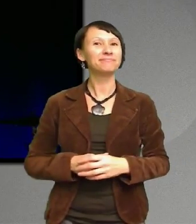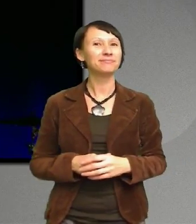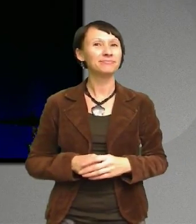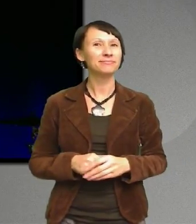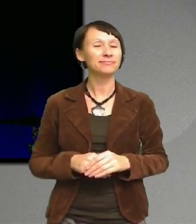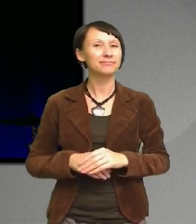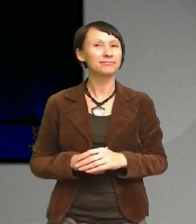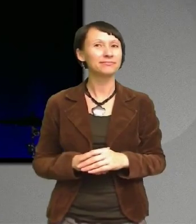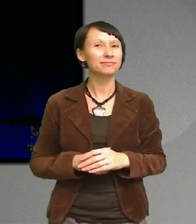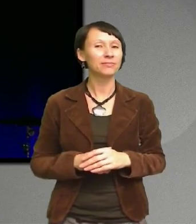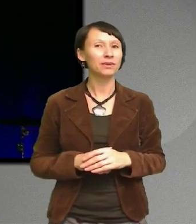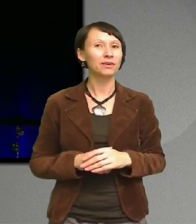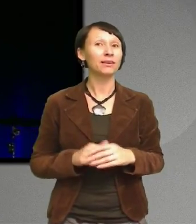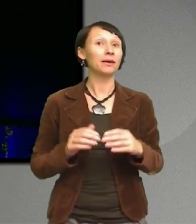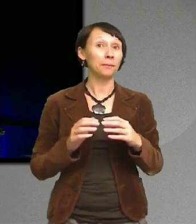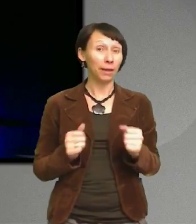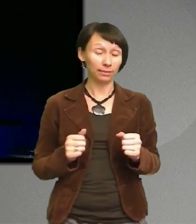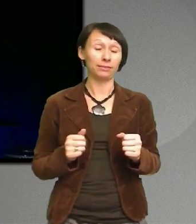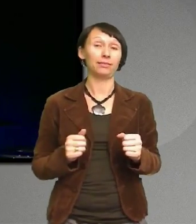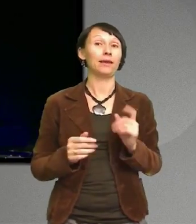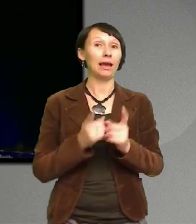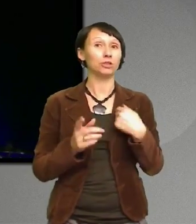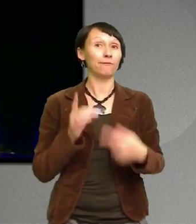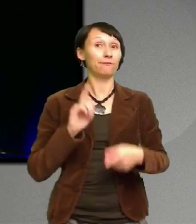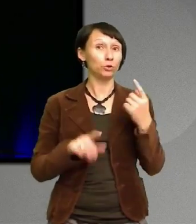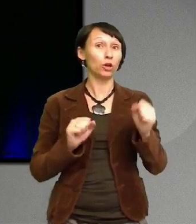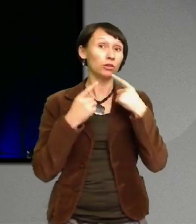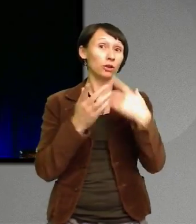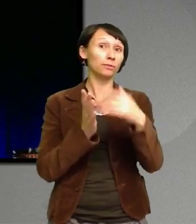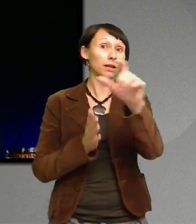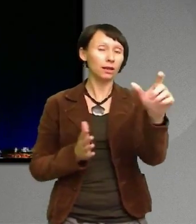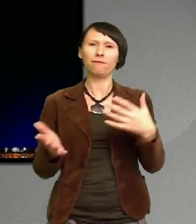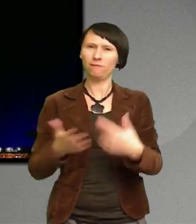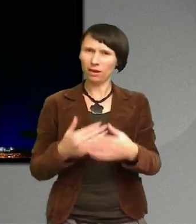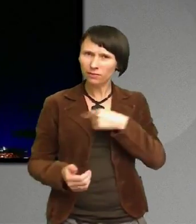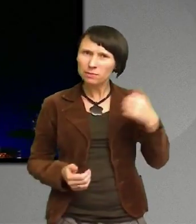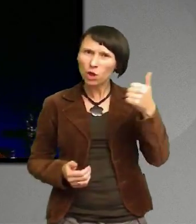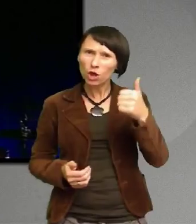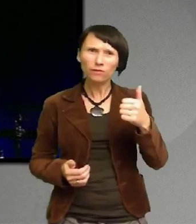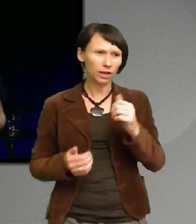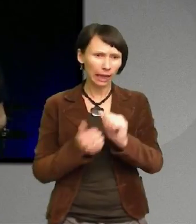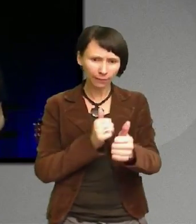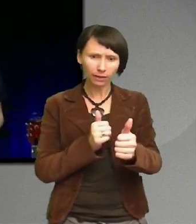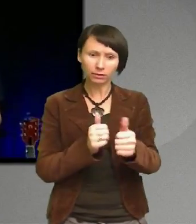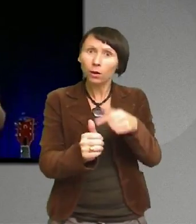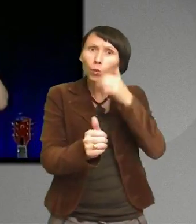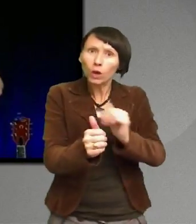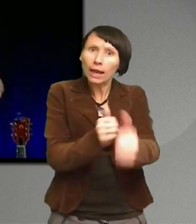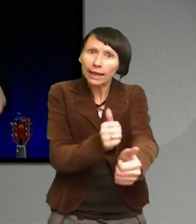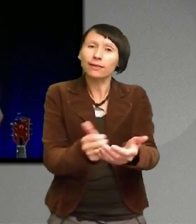Men först och främst, varför behöver vi unga ledare? Jag tror att vi unga måste få lära oss För vare sig ni vill